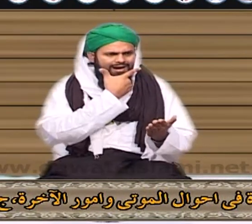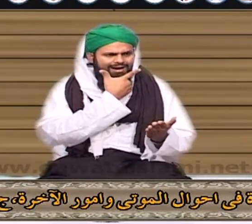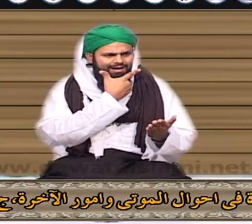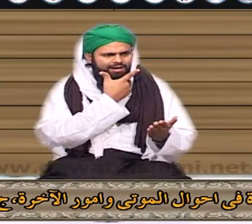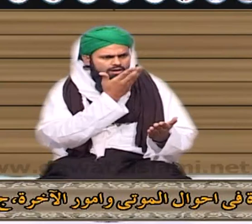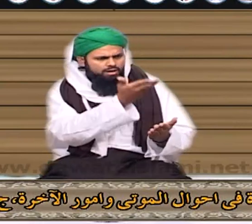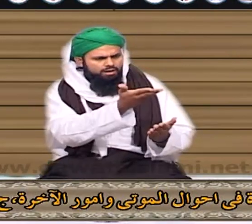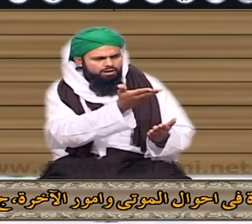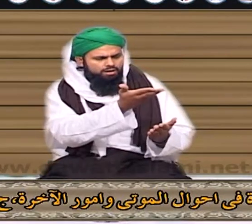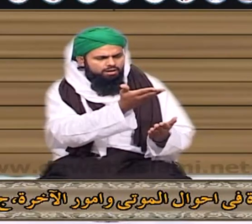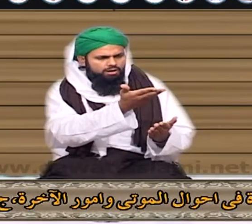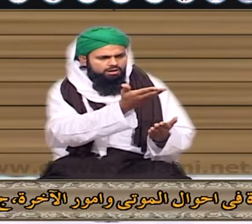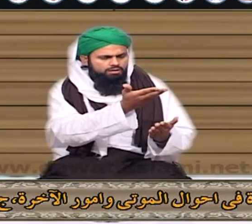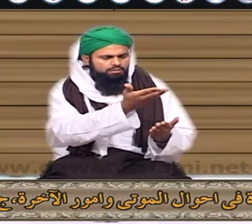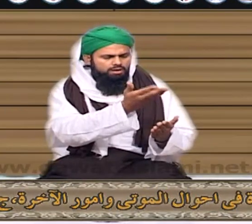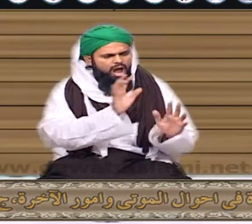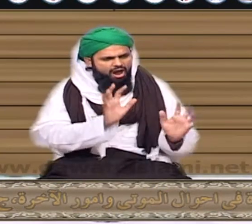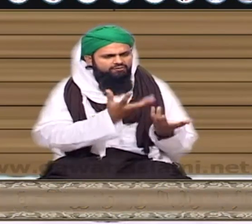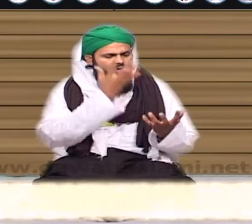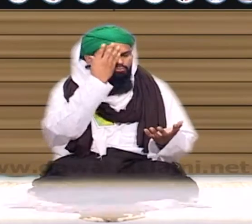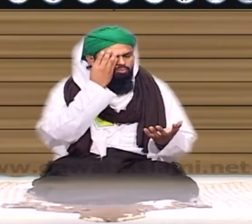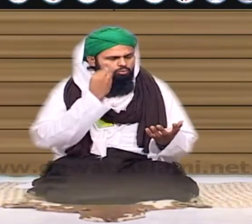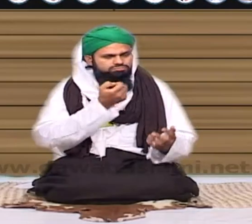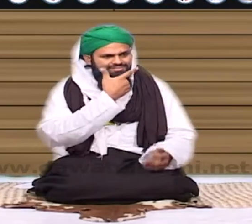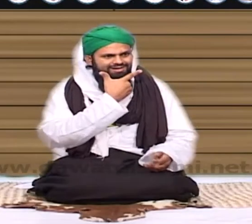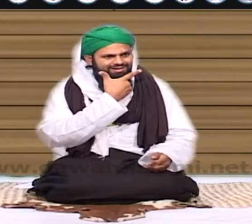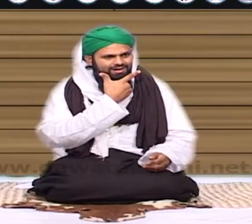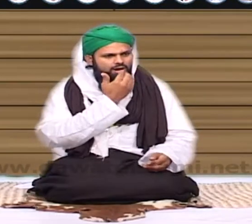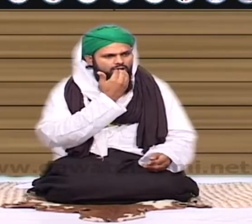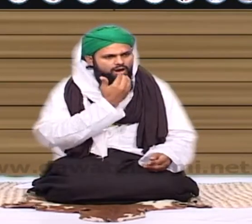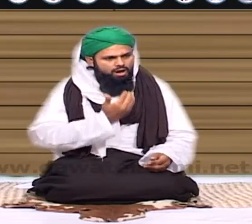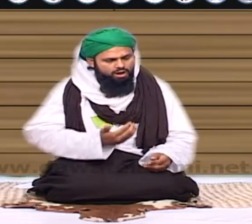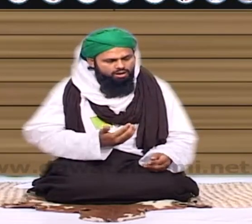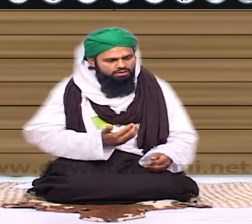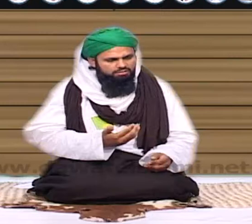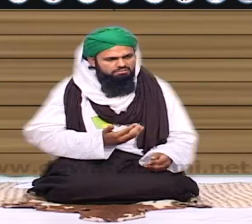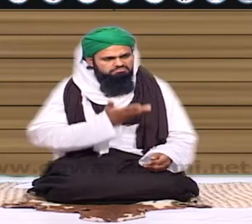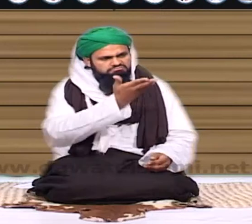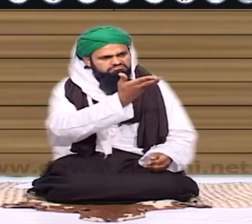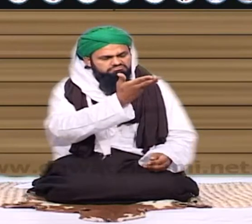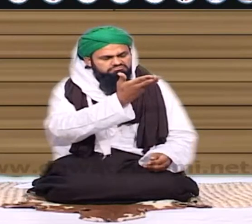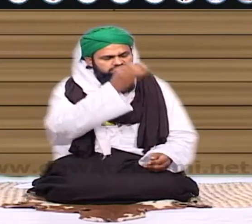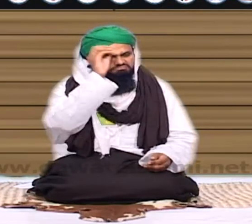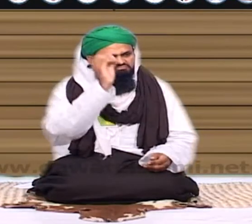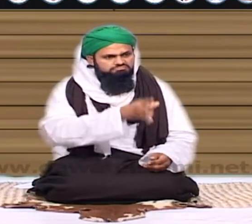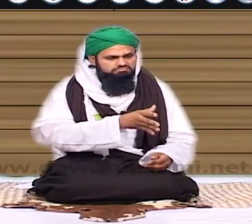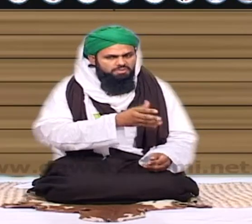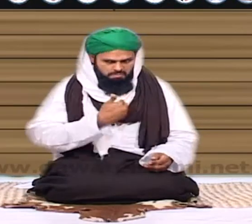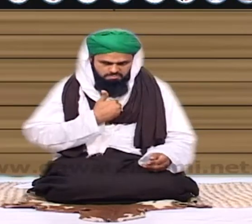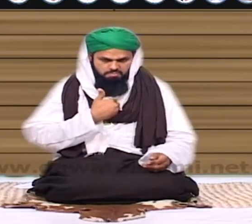ہستا ہوا پاتے ہیں کہ یہ ہس رہا ہے غافل ہو کر ہس رہا تو تاجب سے فرماتے ہیں کہ یہ عجیب آدمی ہے